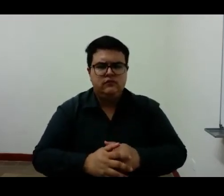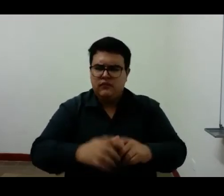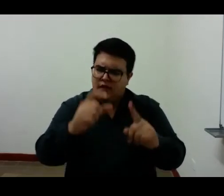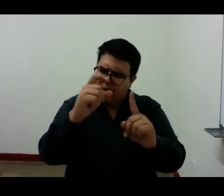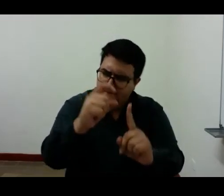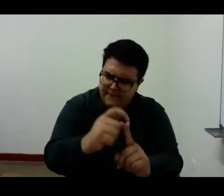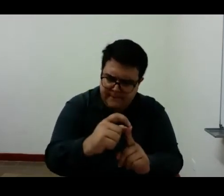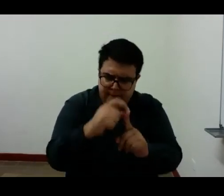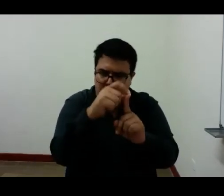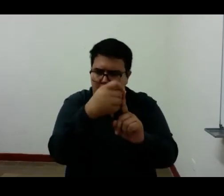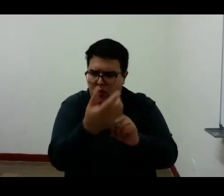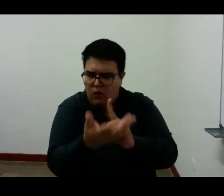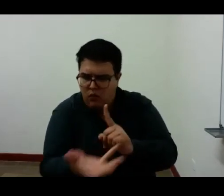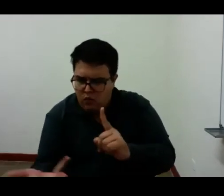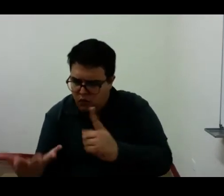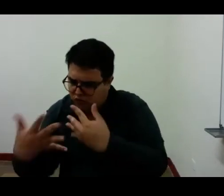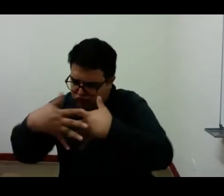las cosas